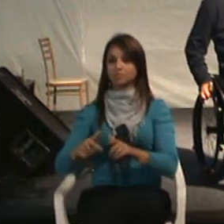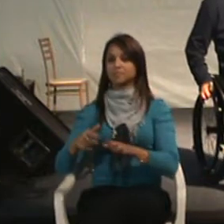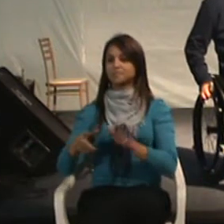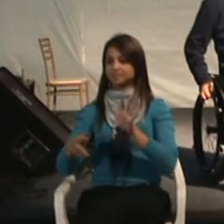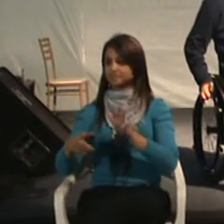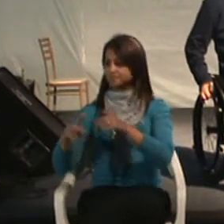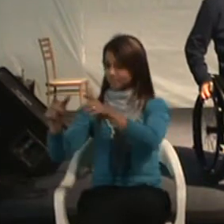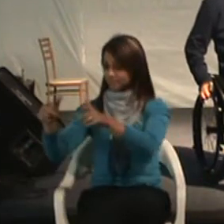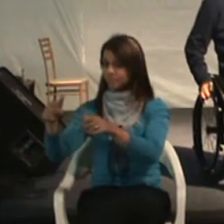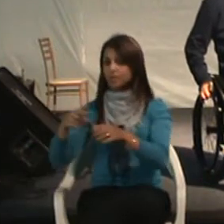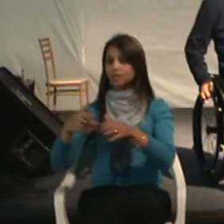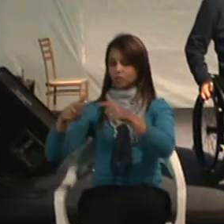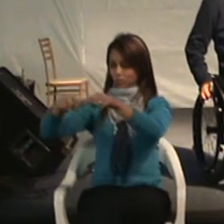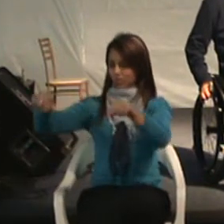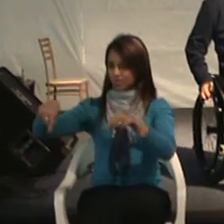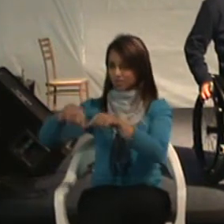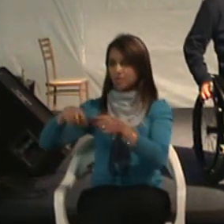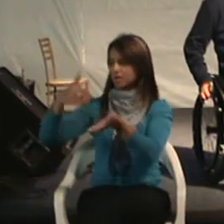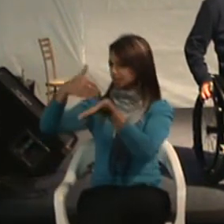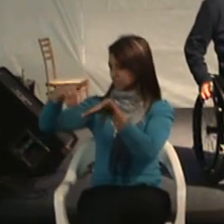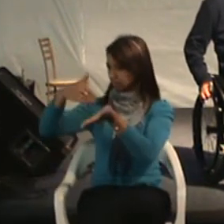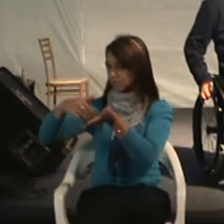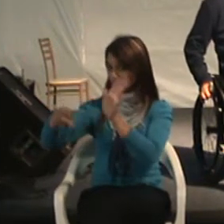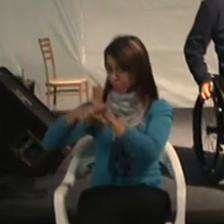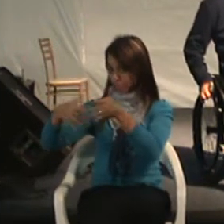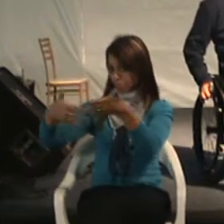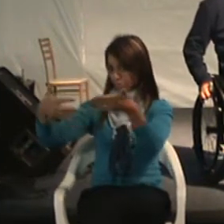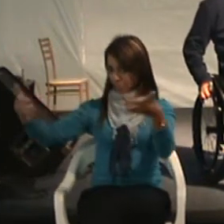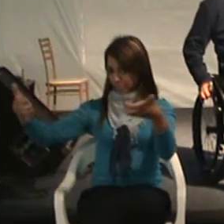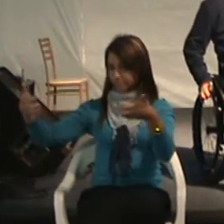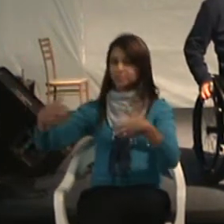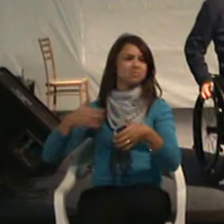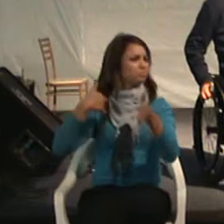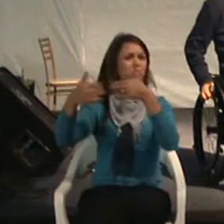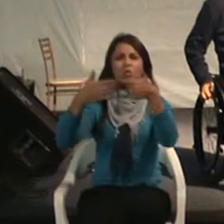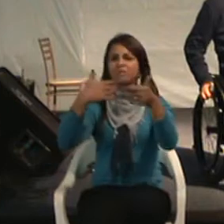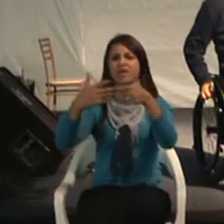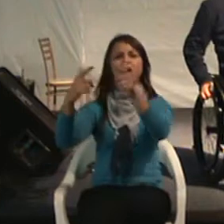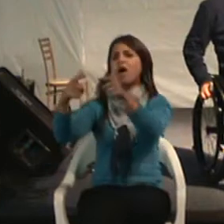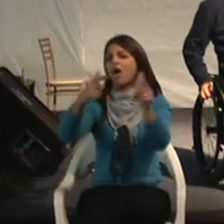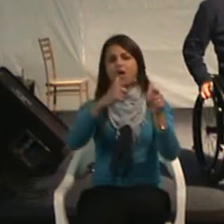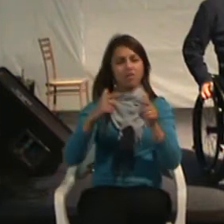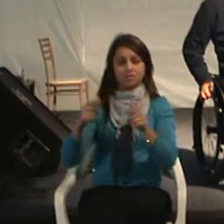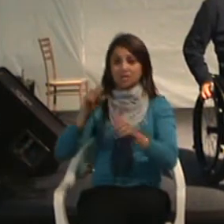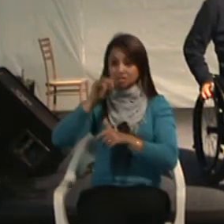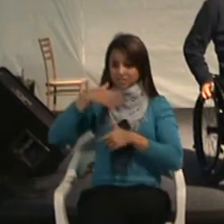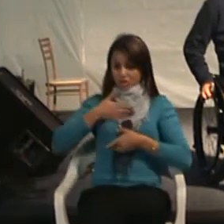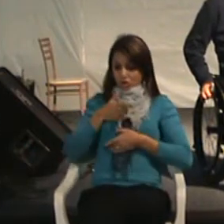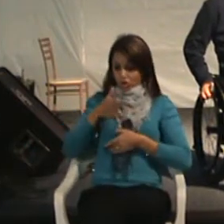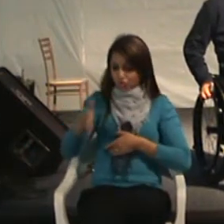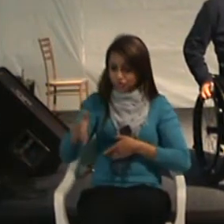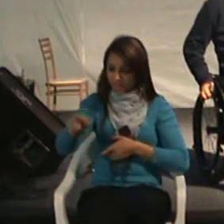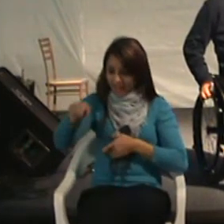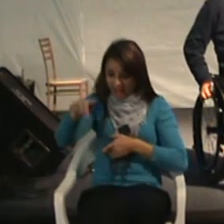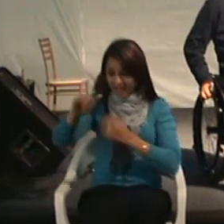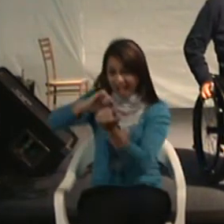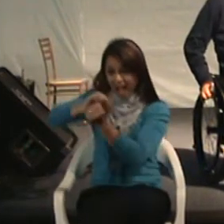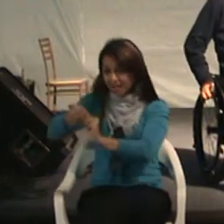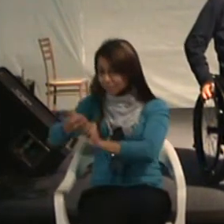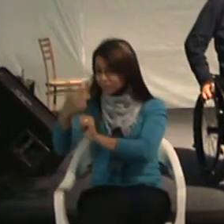em uma estação, em algum lugar, em um departamento, no escritório da Coppel, seja lá onde ele estiver, se o ambiente não estiver